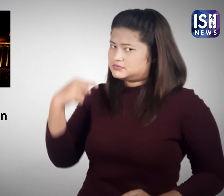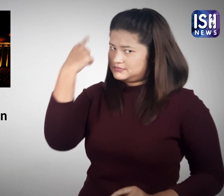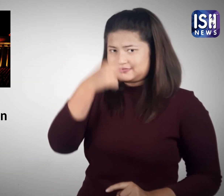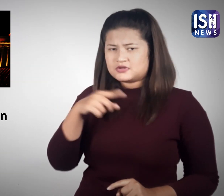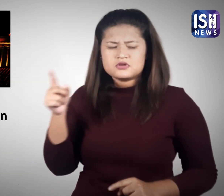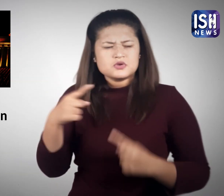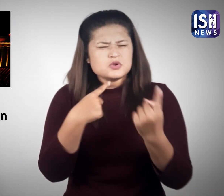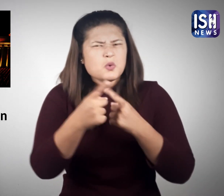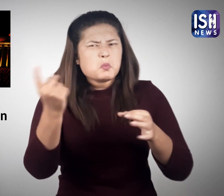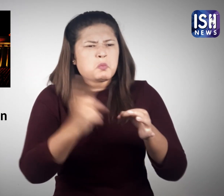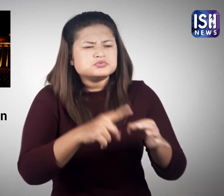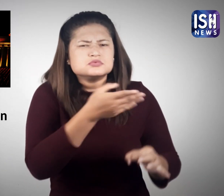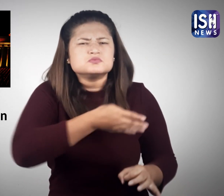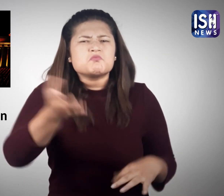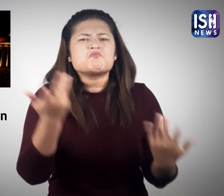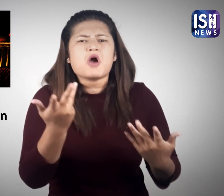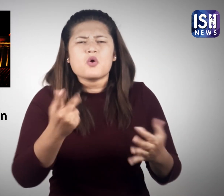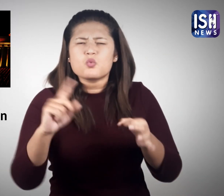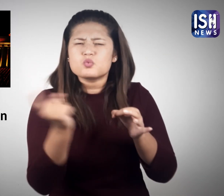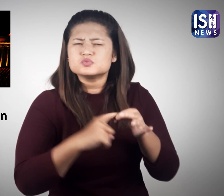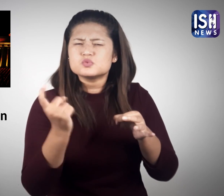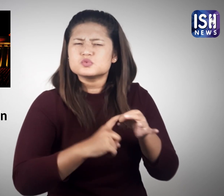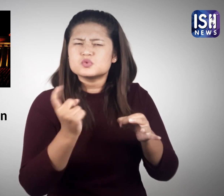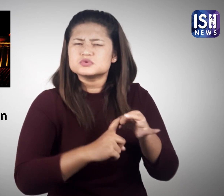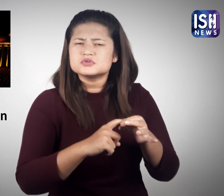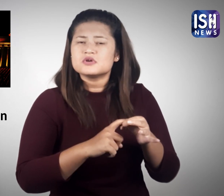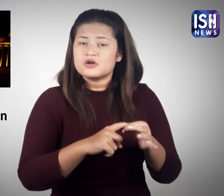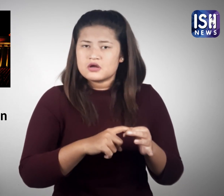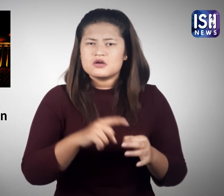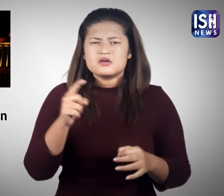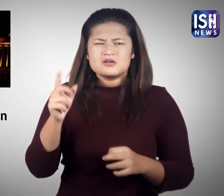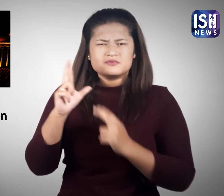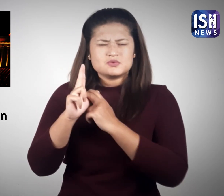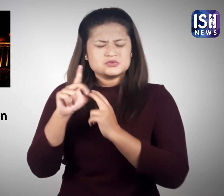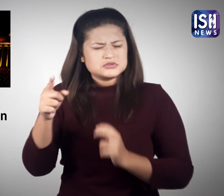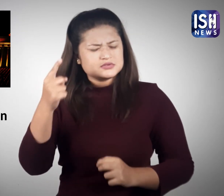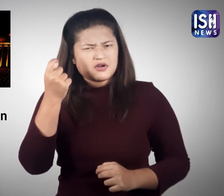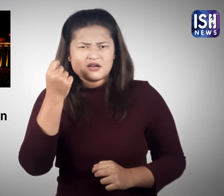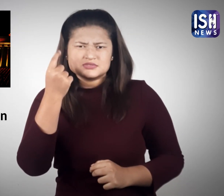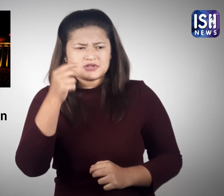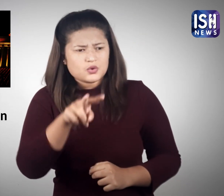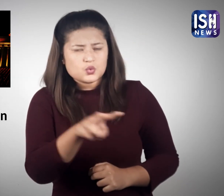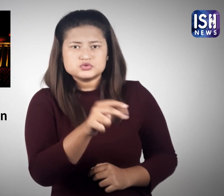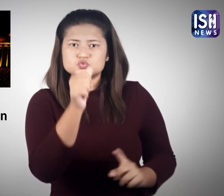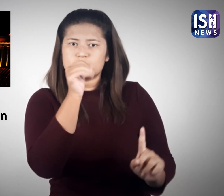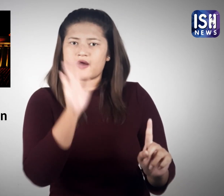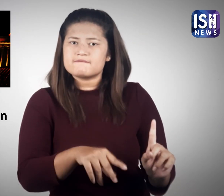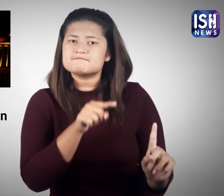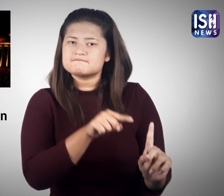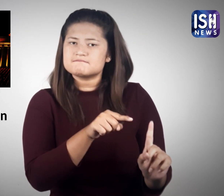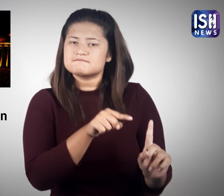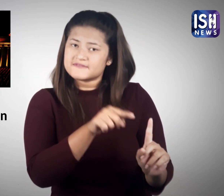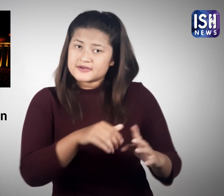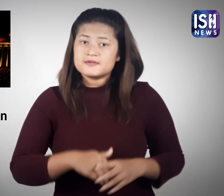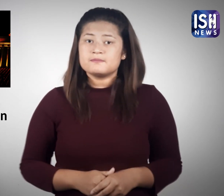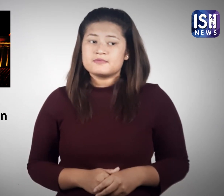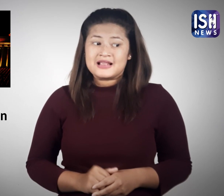करने के लिए कहा। और उसे कुछ सवाल पूछे। गाड़ ने देखा कि शिवम और उनकी प्रेमी का कुस्तुम दोनों भी नशे में थे।